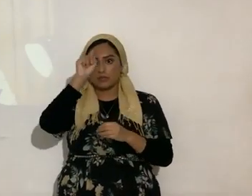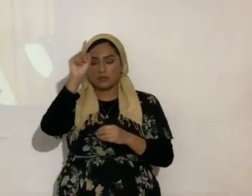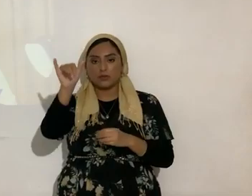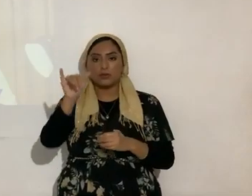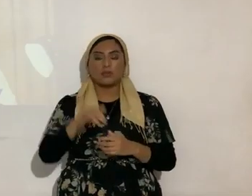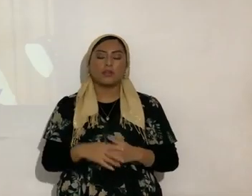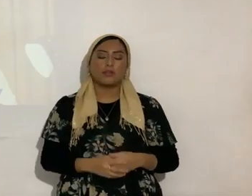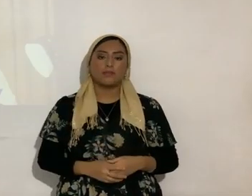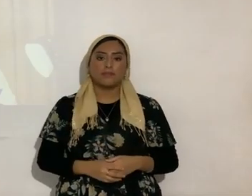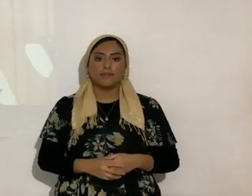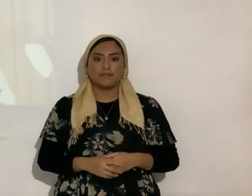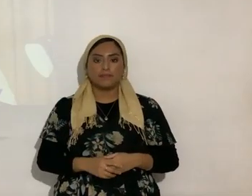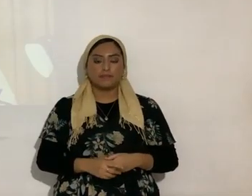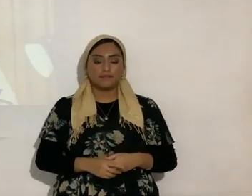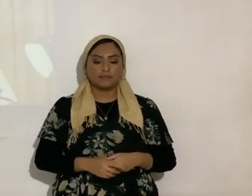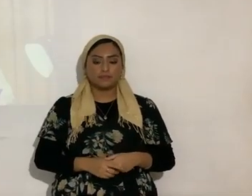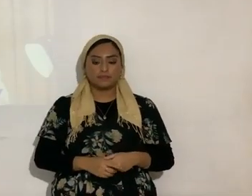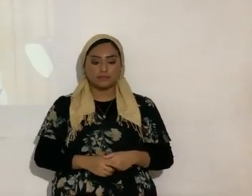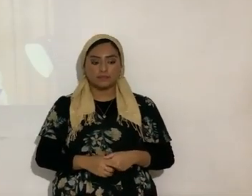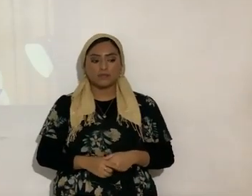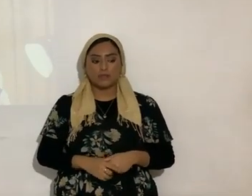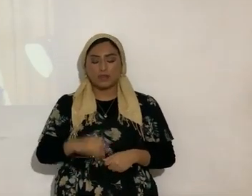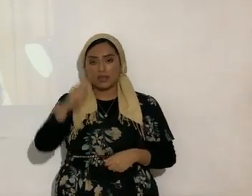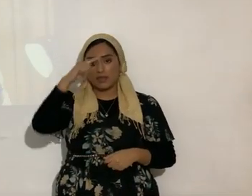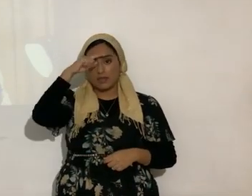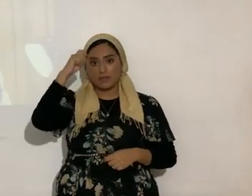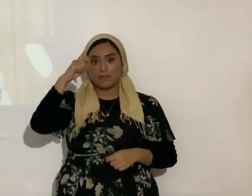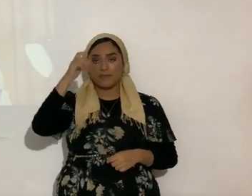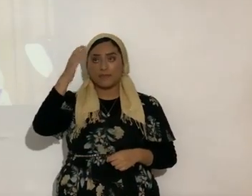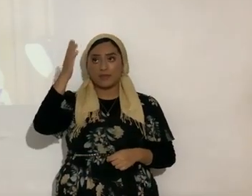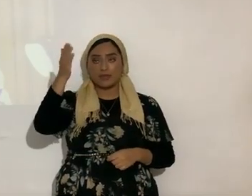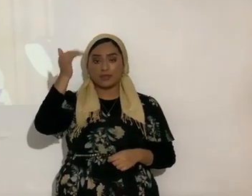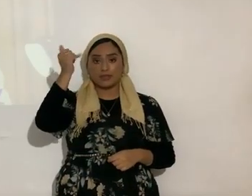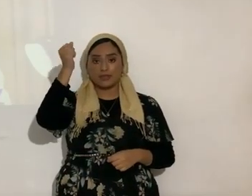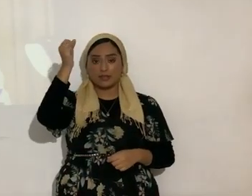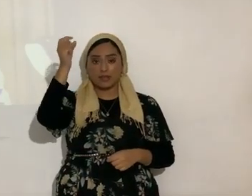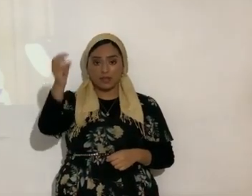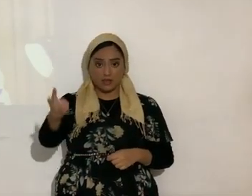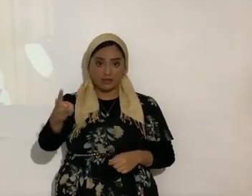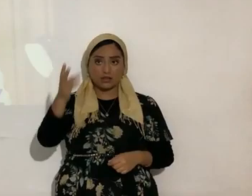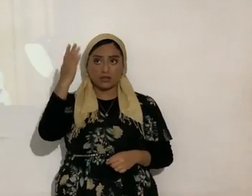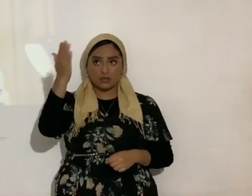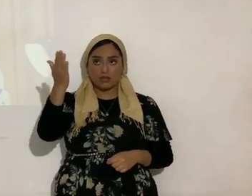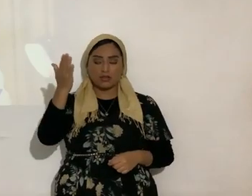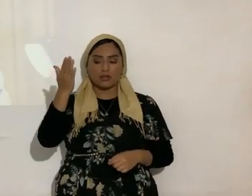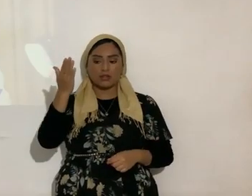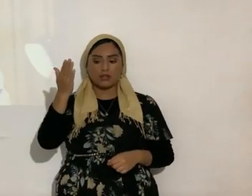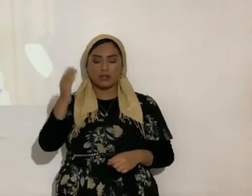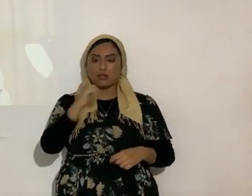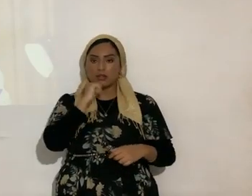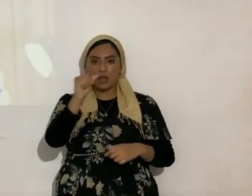¿De acuerdo? Porque Yahshua, ¿sí? No está sujeto a su cuerpo.